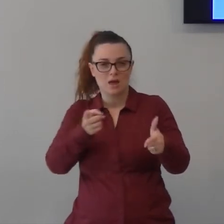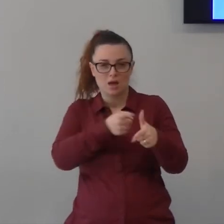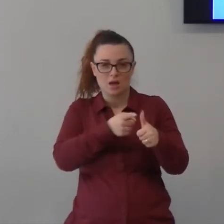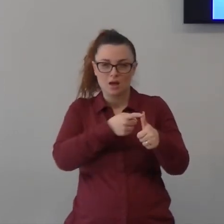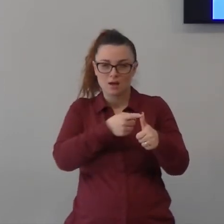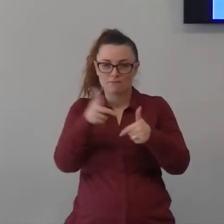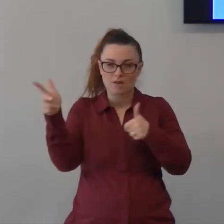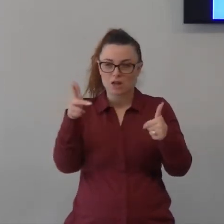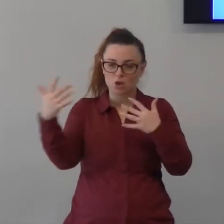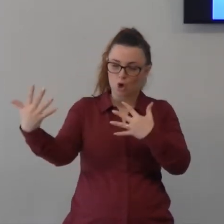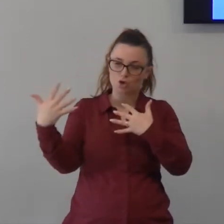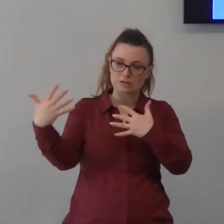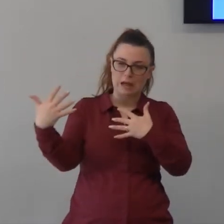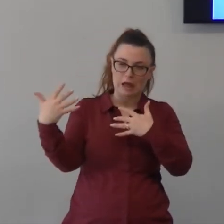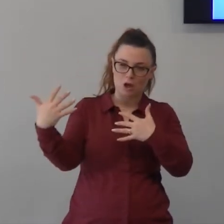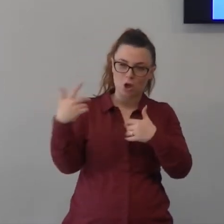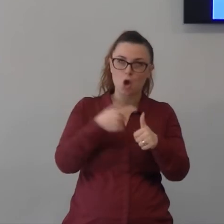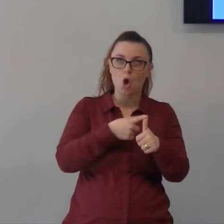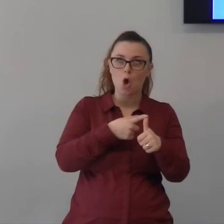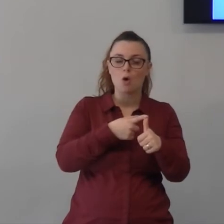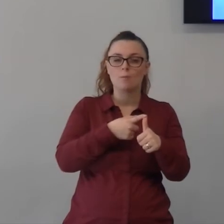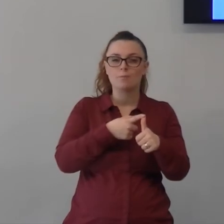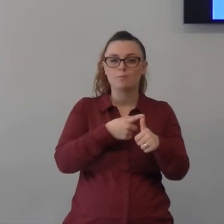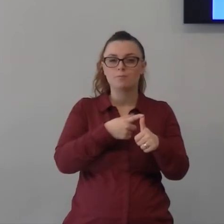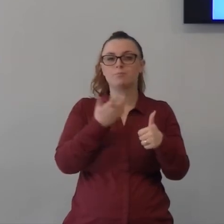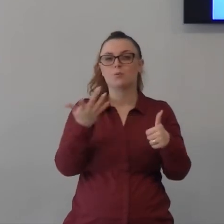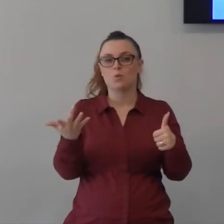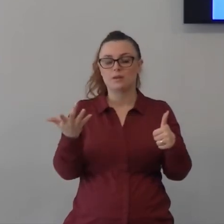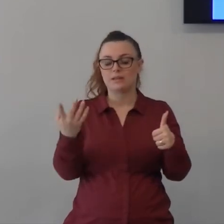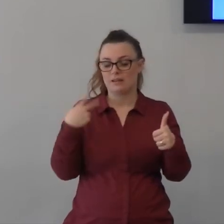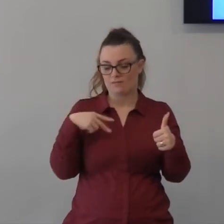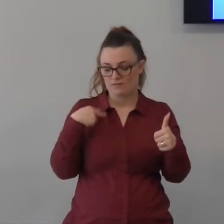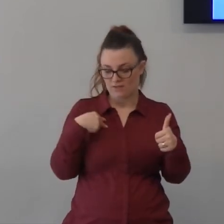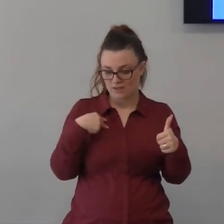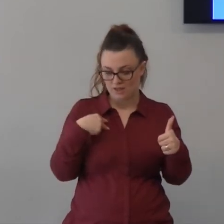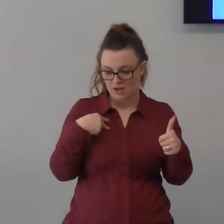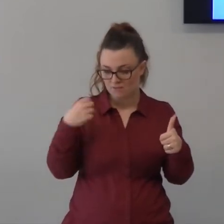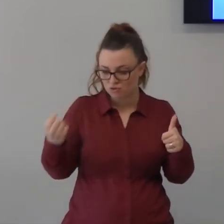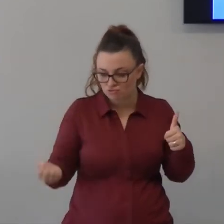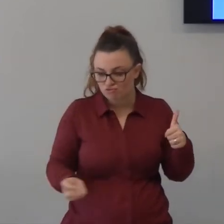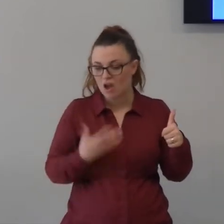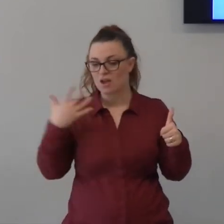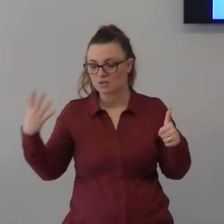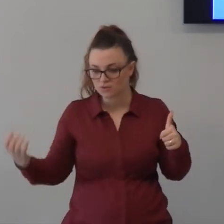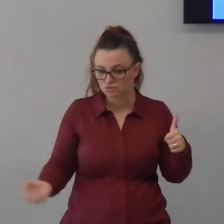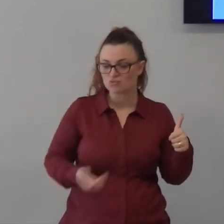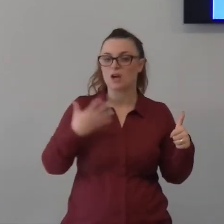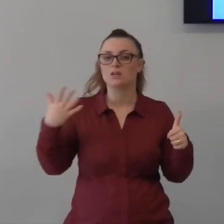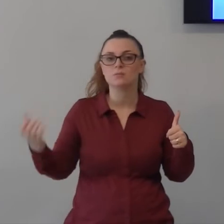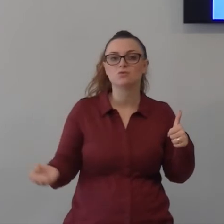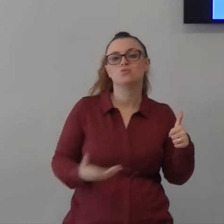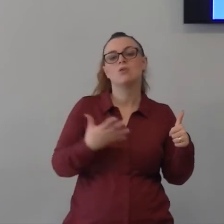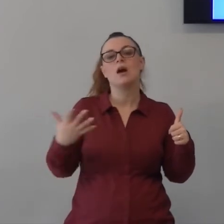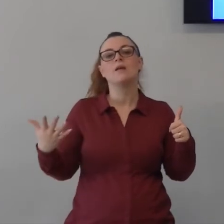contrario? ciò che fai nella tua vita ciò che ti accade non solo della fede